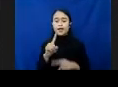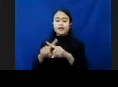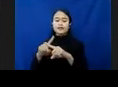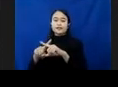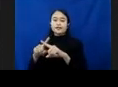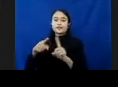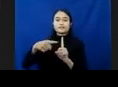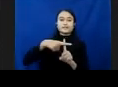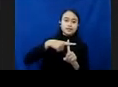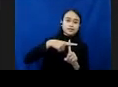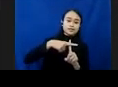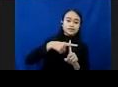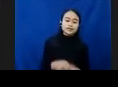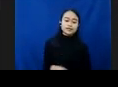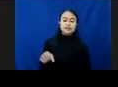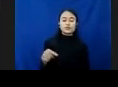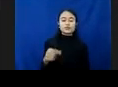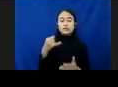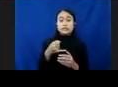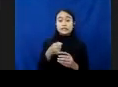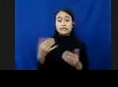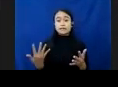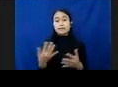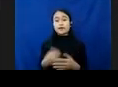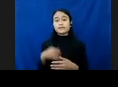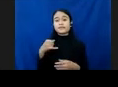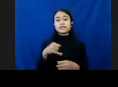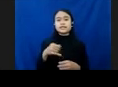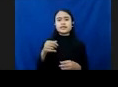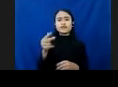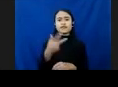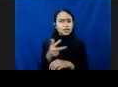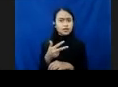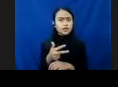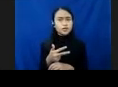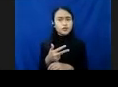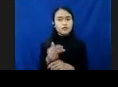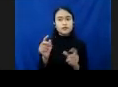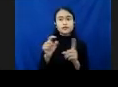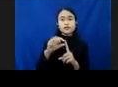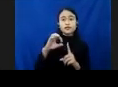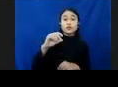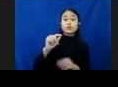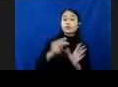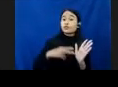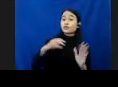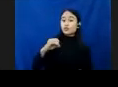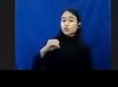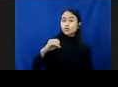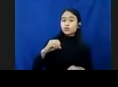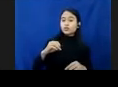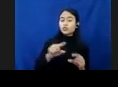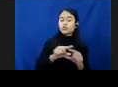Yang berisikan konten video, video porno. Nah, grup WhatsApp